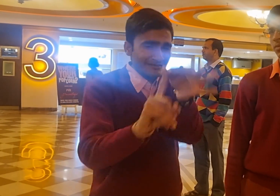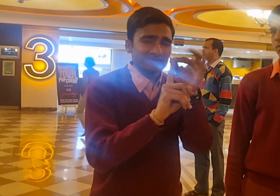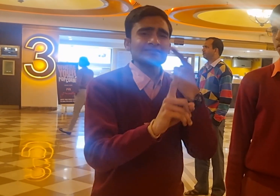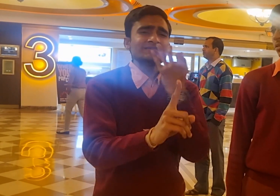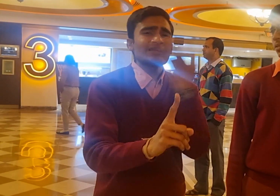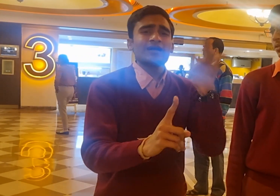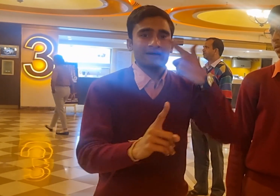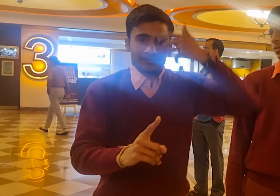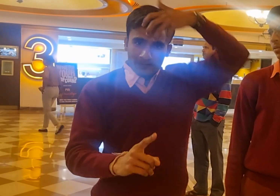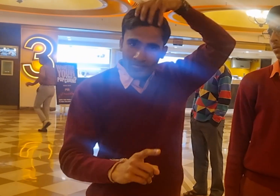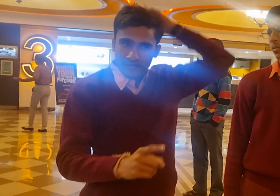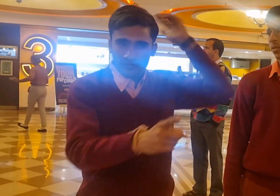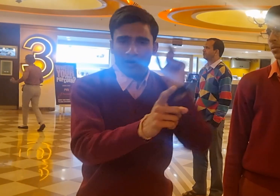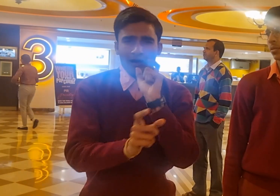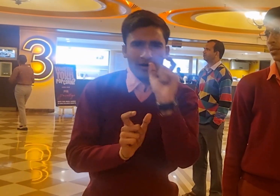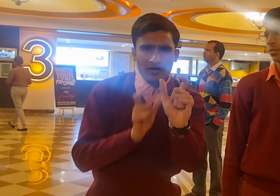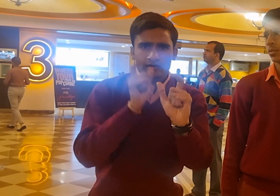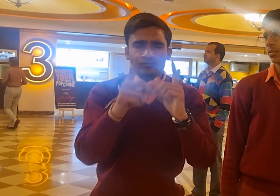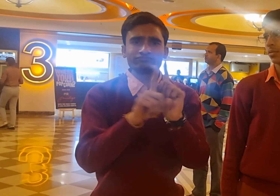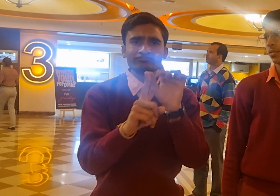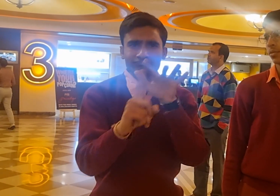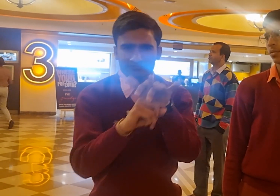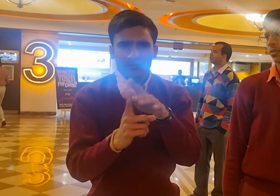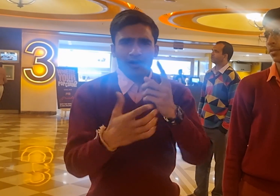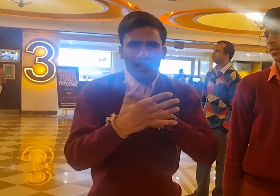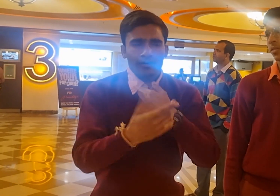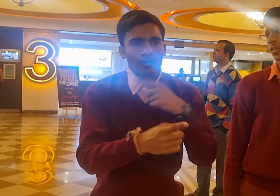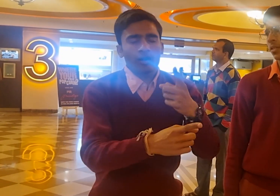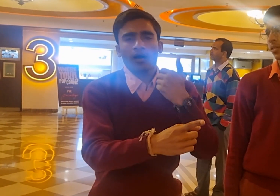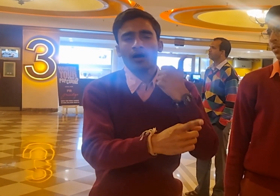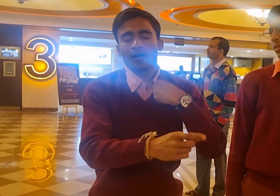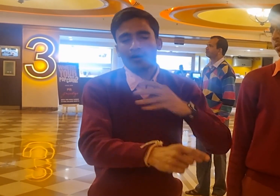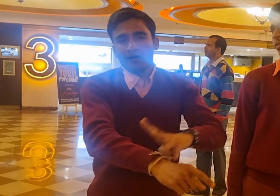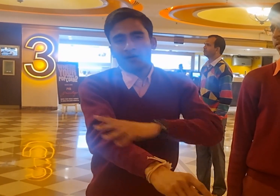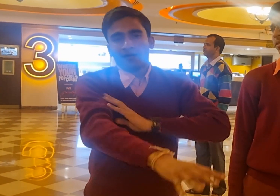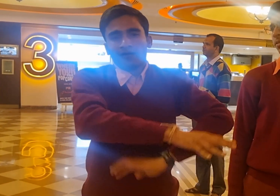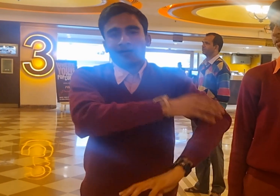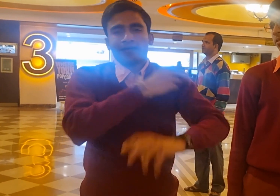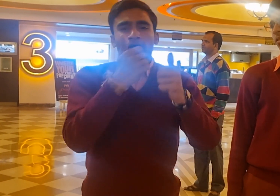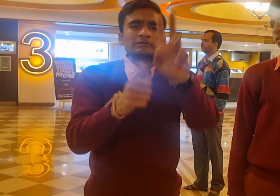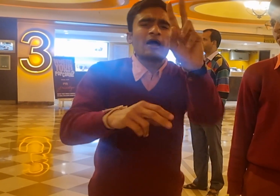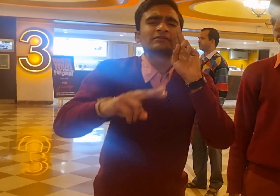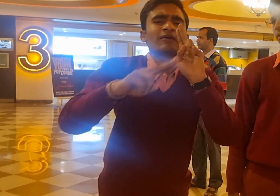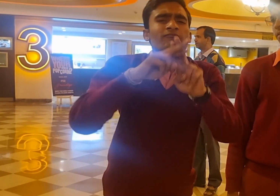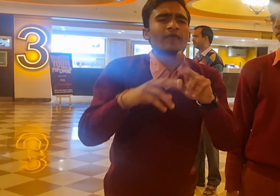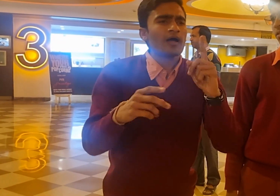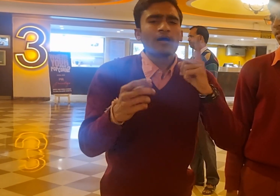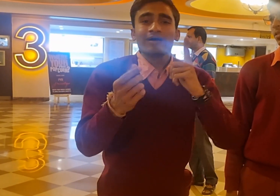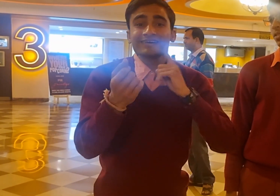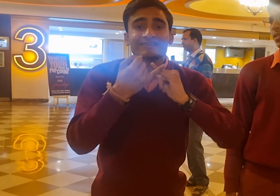बाई जी के समबाद, उनके चुटकुले ने मेरे रॉंक्टे खड़े कर दिये आएसल व्याक्या के बिना मैं कहानी को